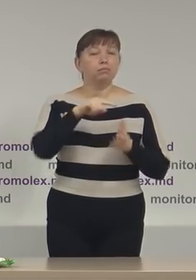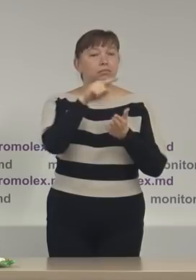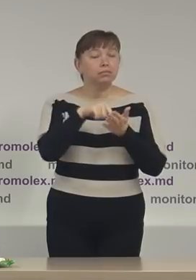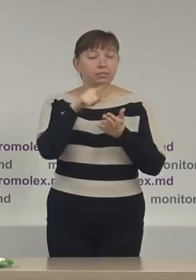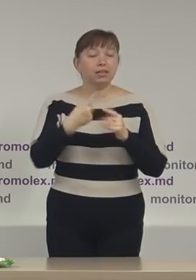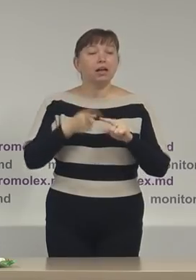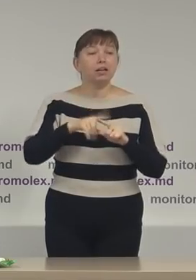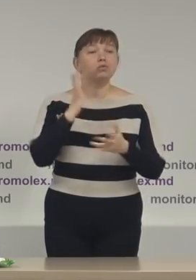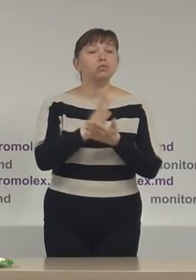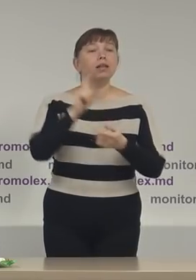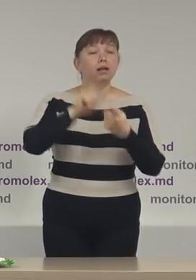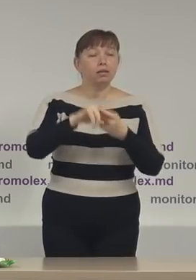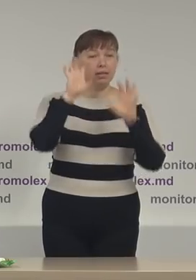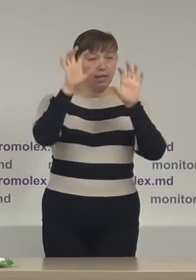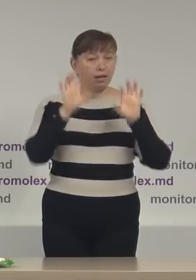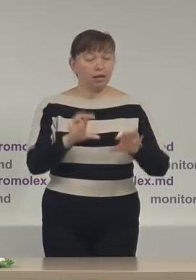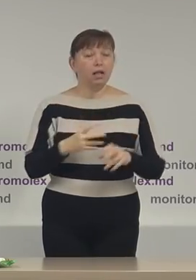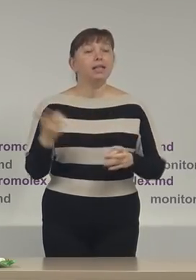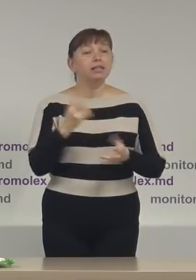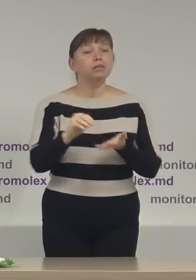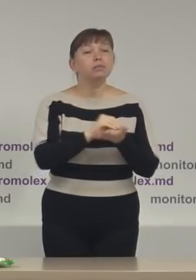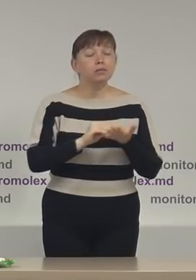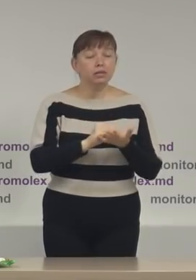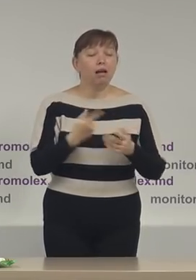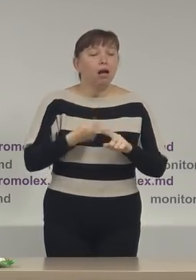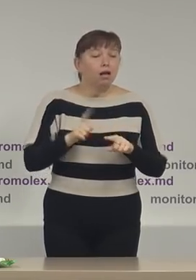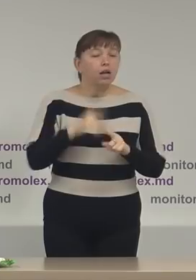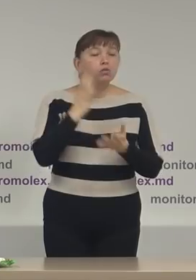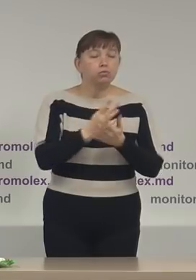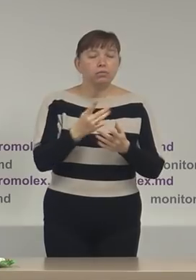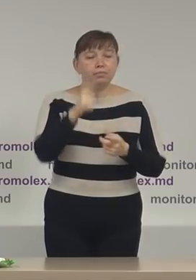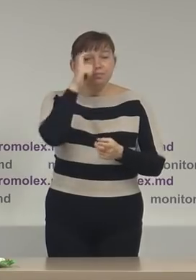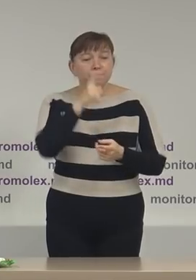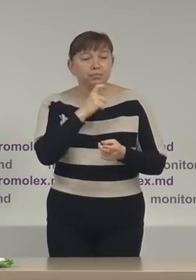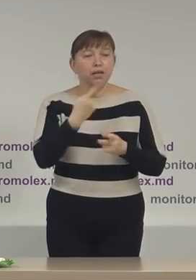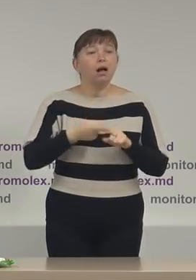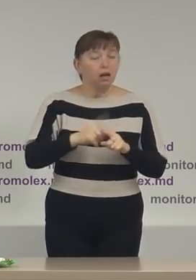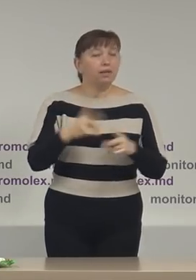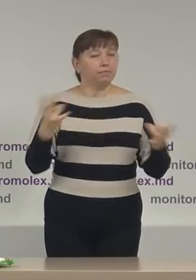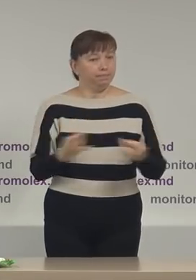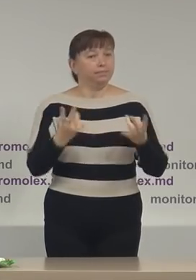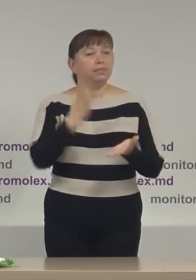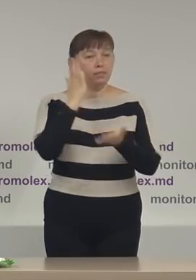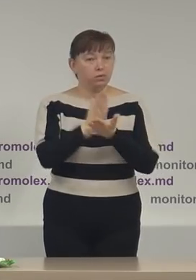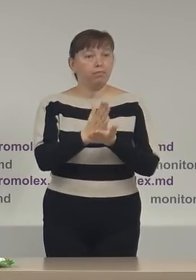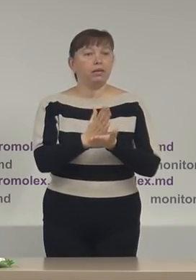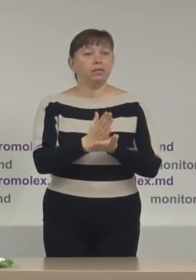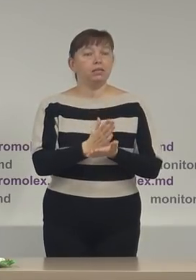cadrul legal. În primul rând, trebuie să reiteruăm acele neclarități care persistă în